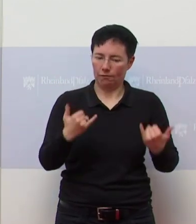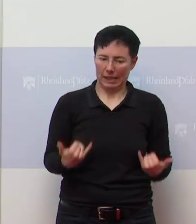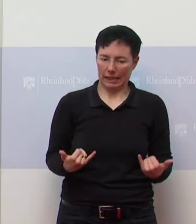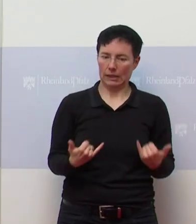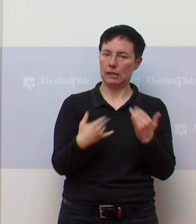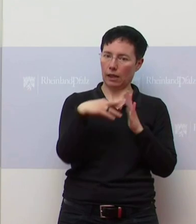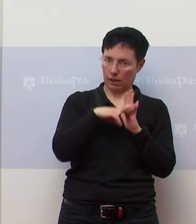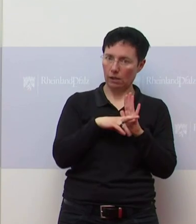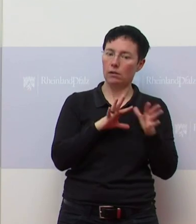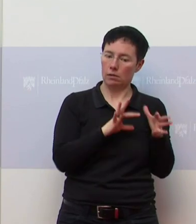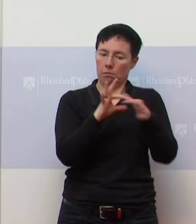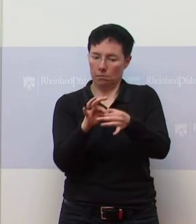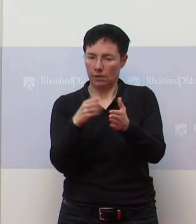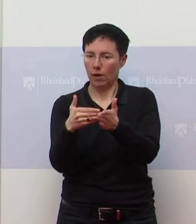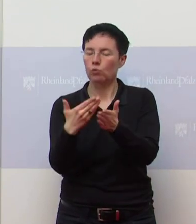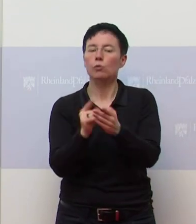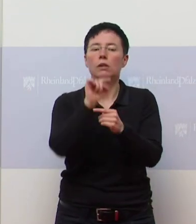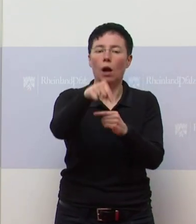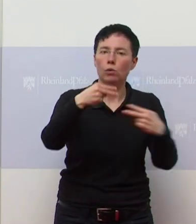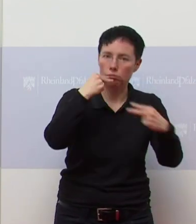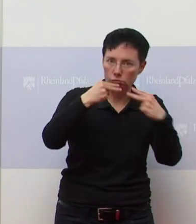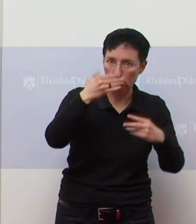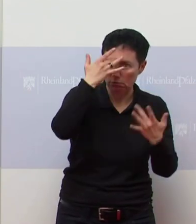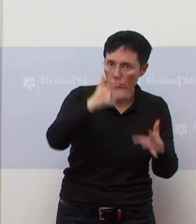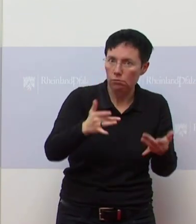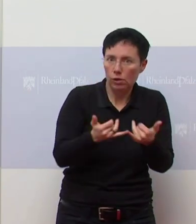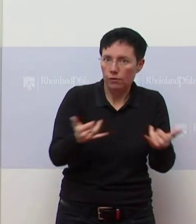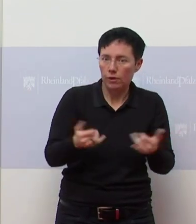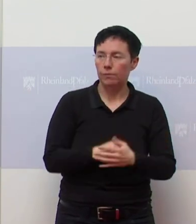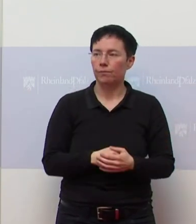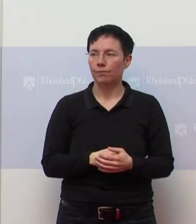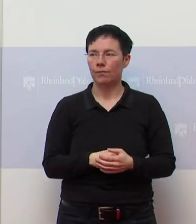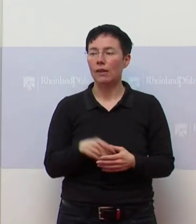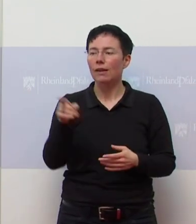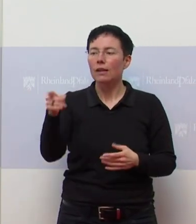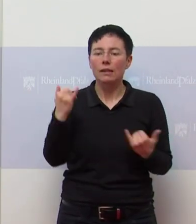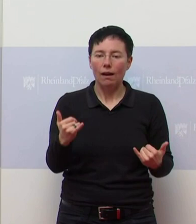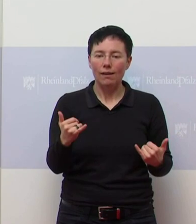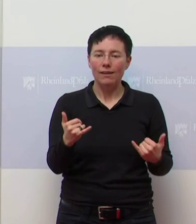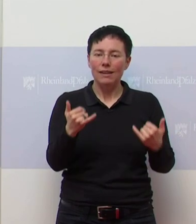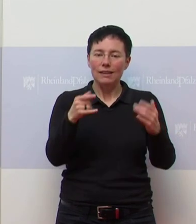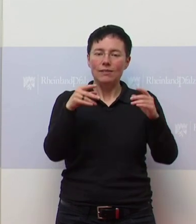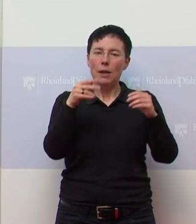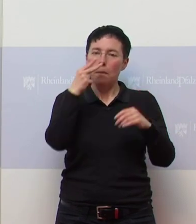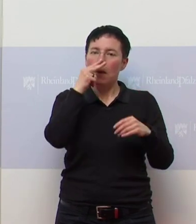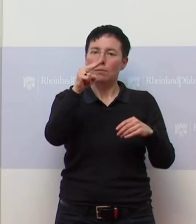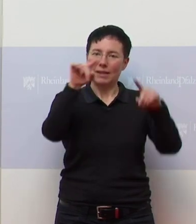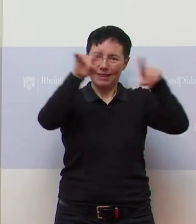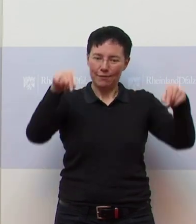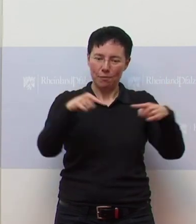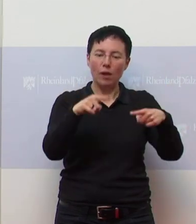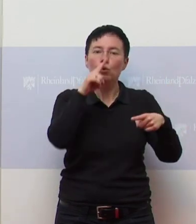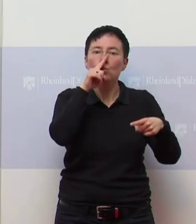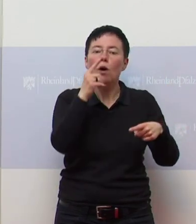Außengastronomie und so weiter? Ja, also wir unterbrechen praktisch den Perspektivplan für fünf Tage.